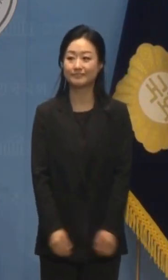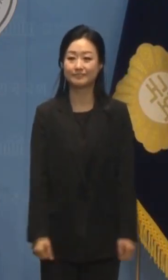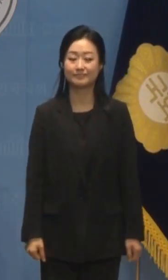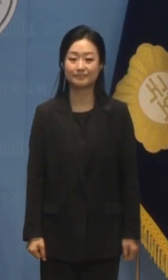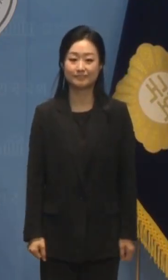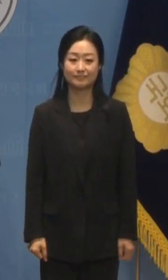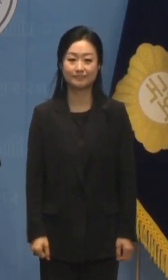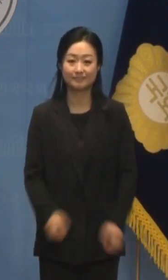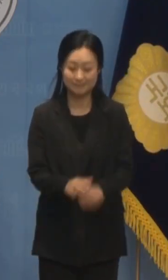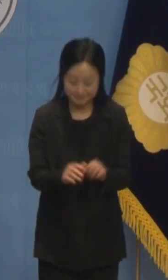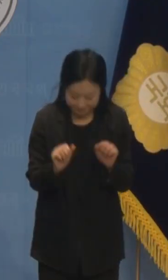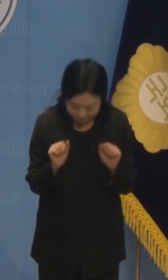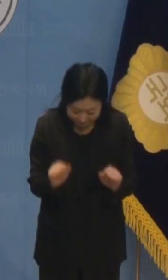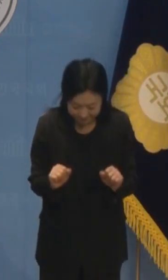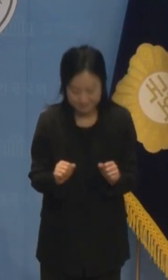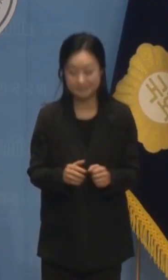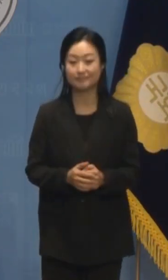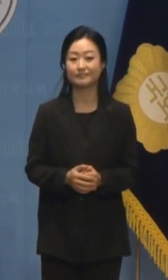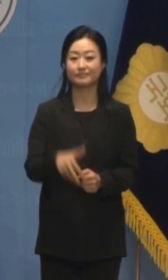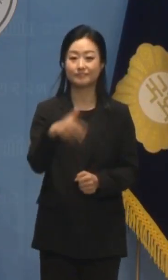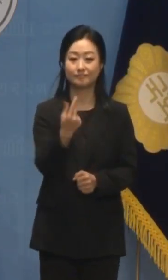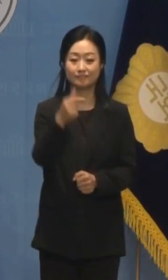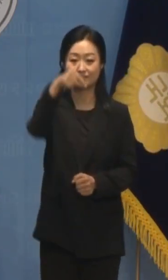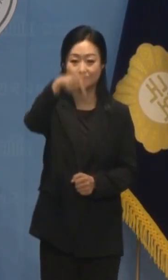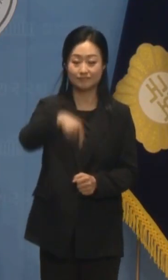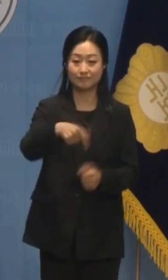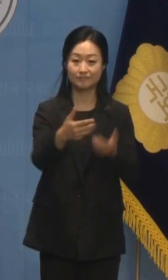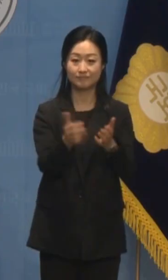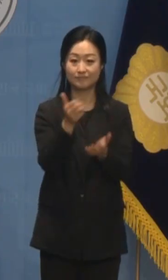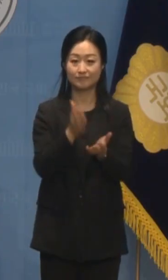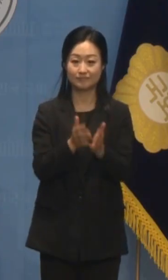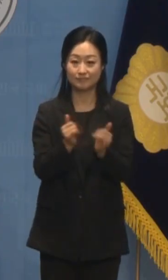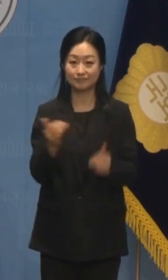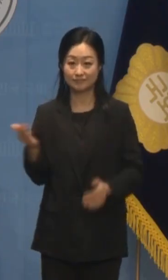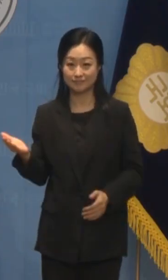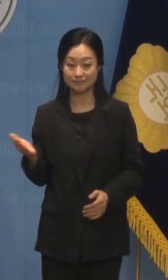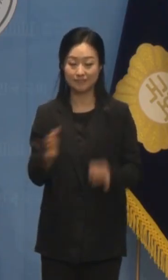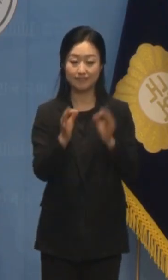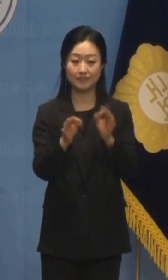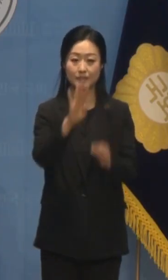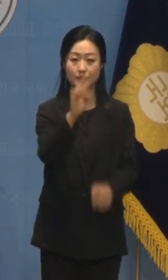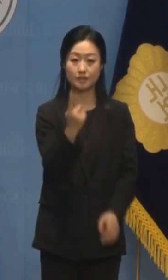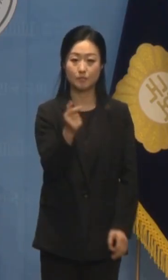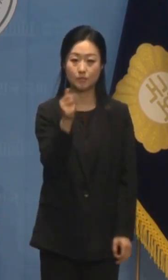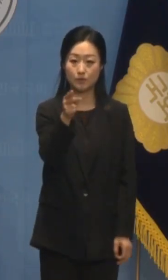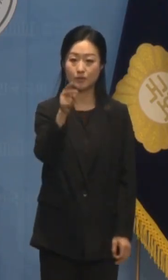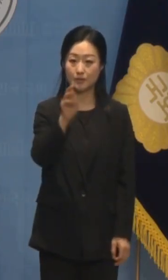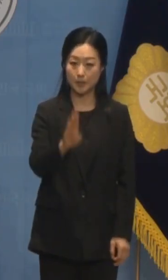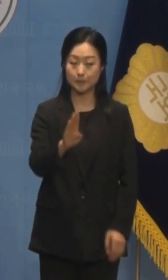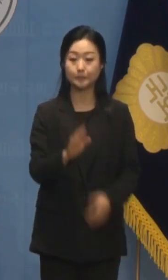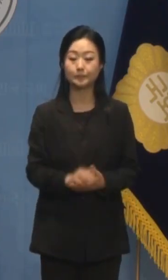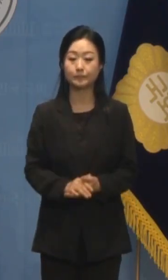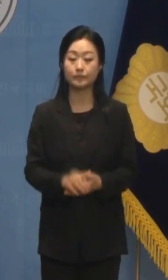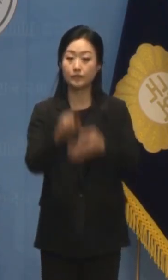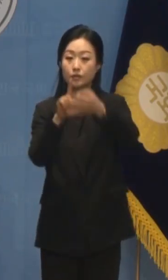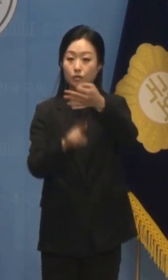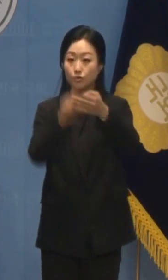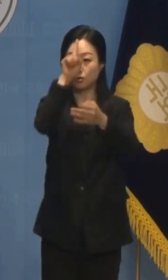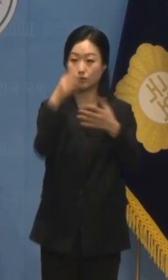안녕하십니까 조국혁신당 대변인 김보협입니다. 윤석열 정권은